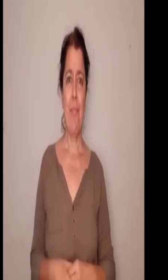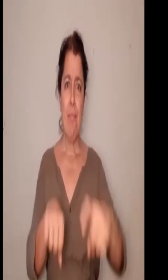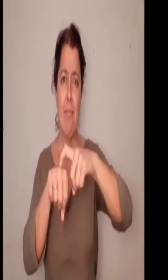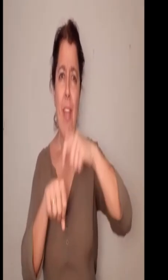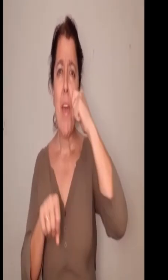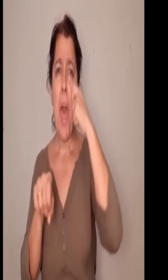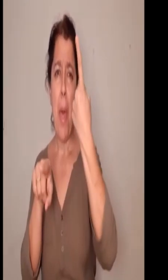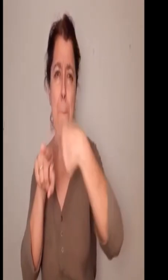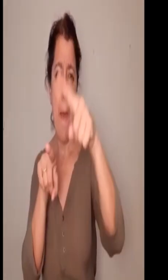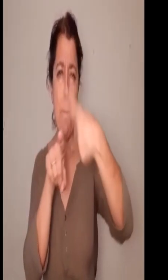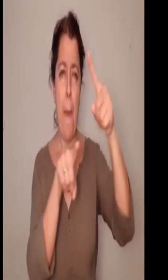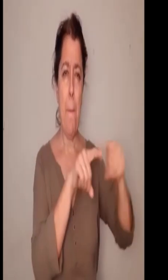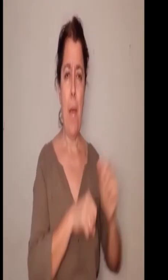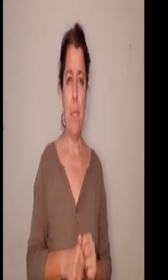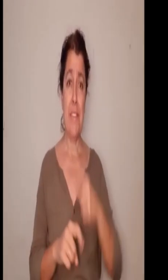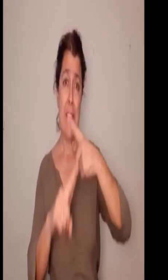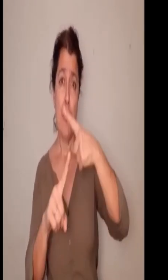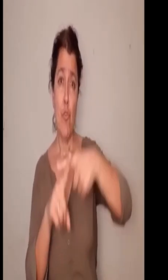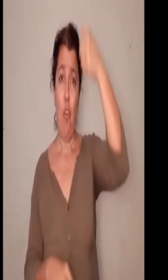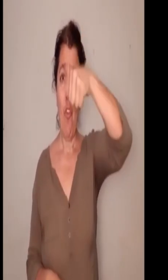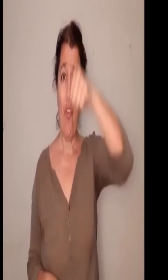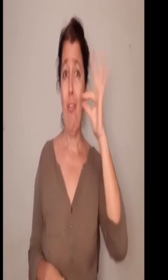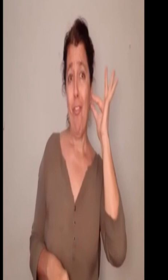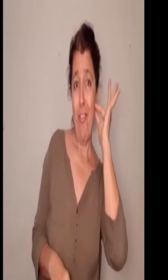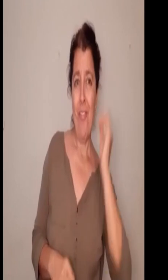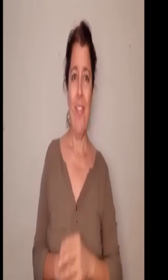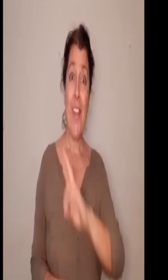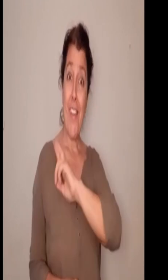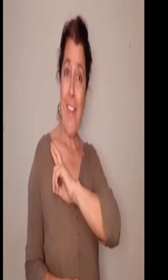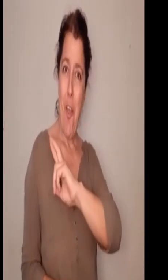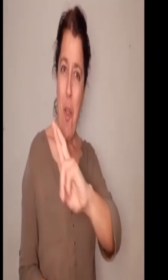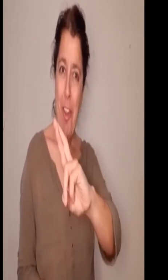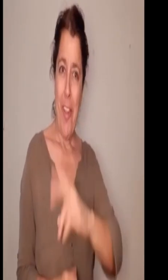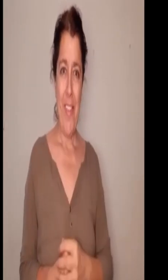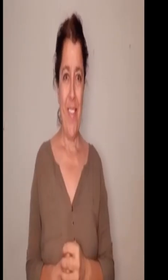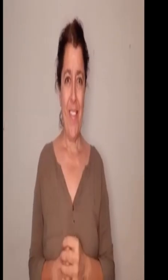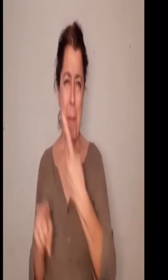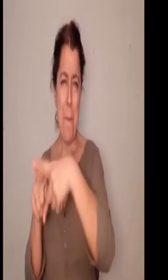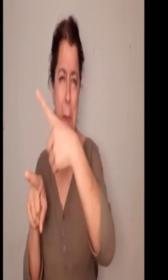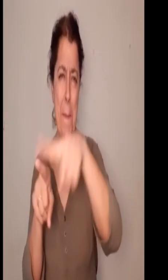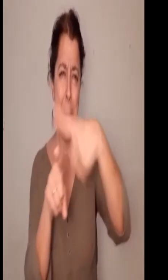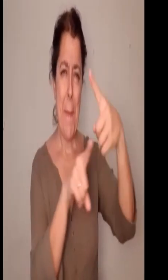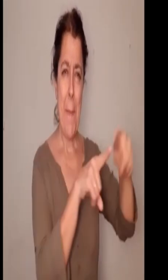importe la raza, el sexo o religión Y siempre es el respeto Sin hacer distinción